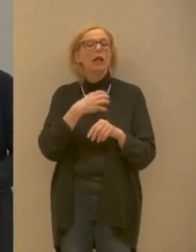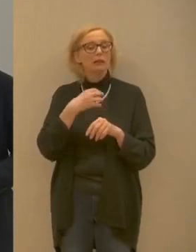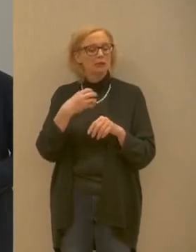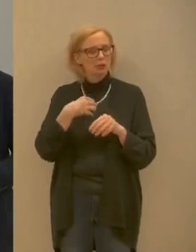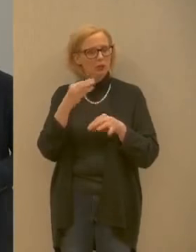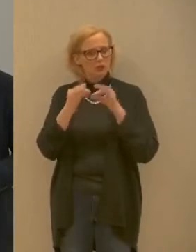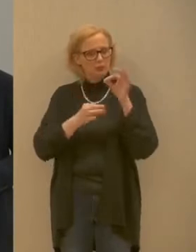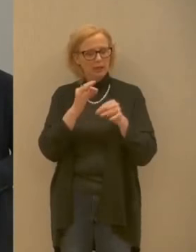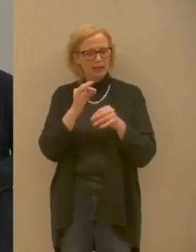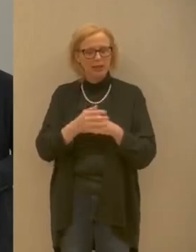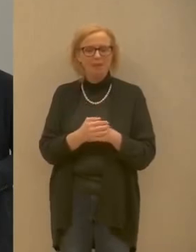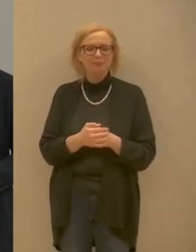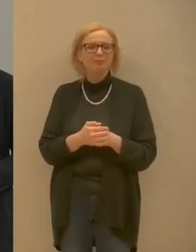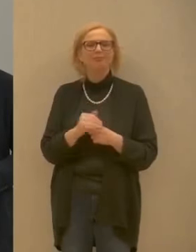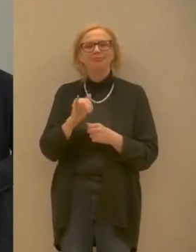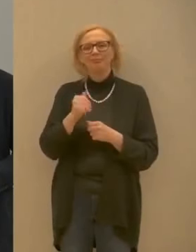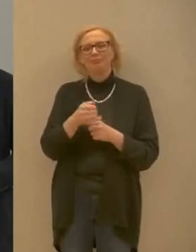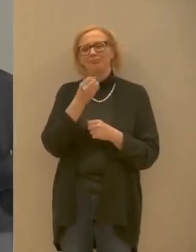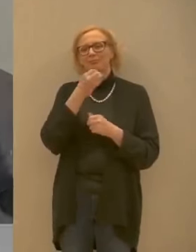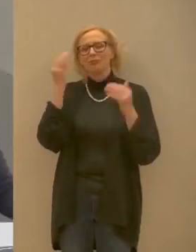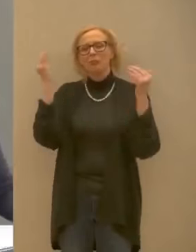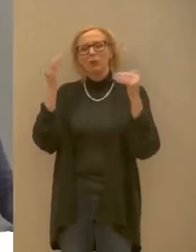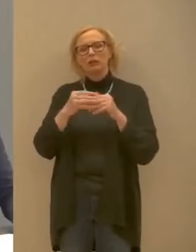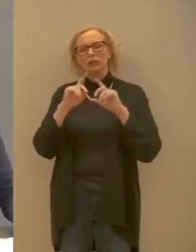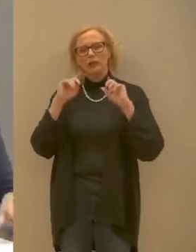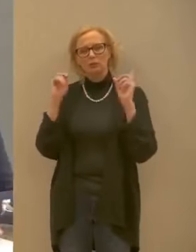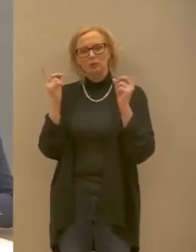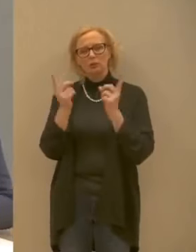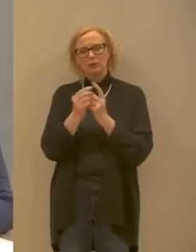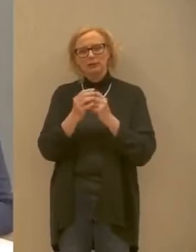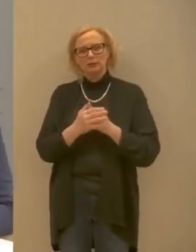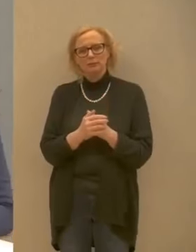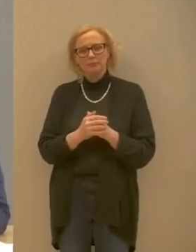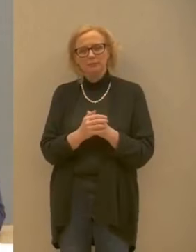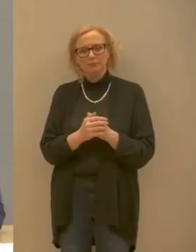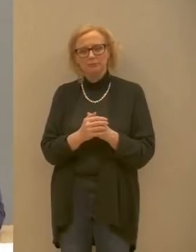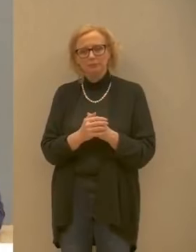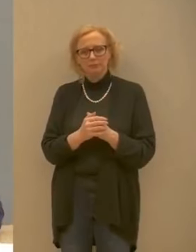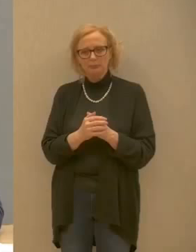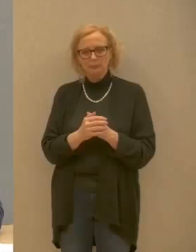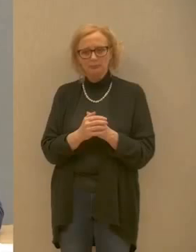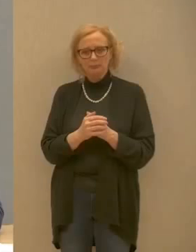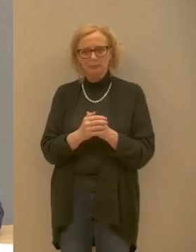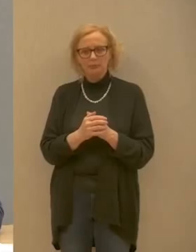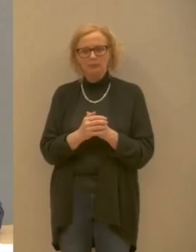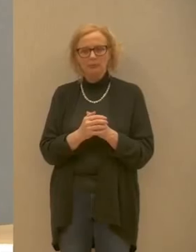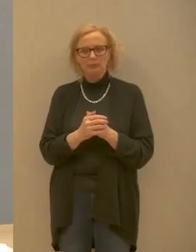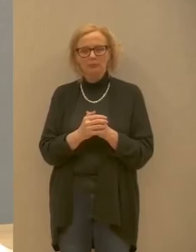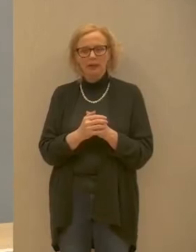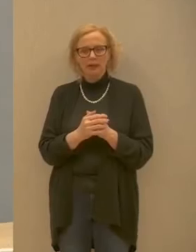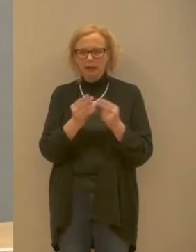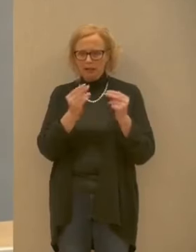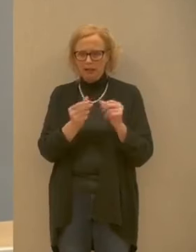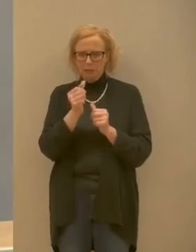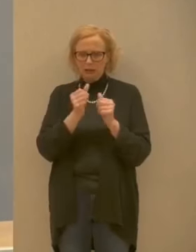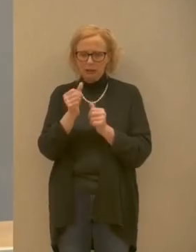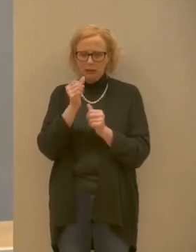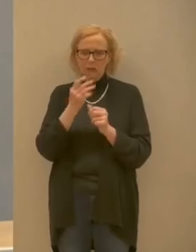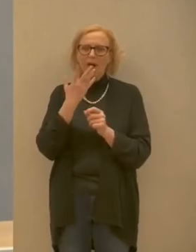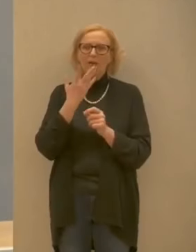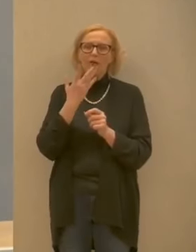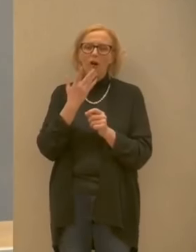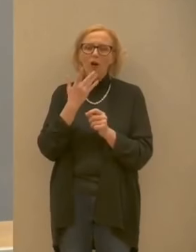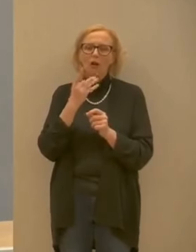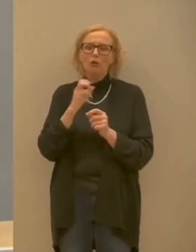sì buonasera a tutti io ci terrei prima di dare i dati di dare alcuni numeri anche che riguardano